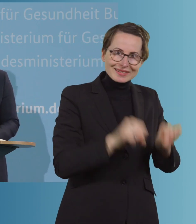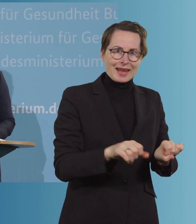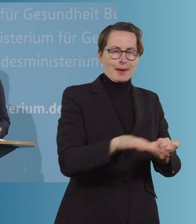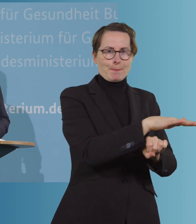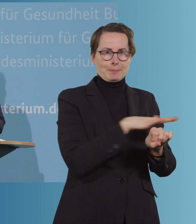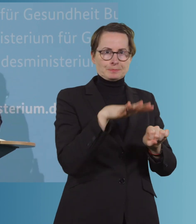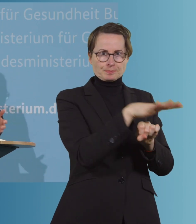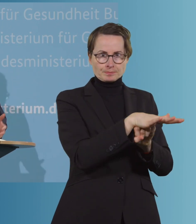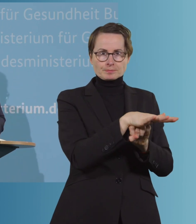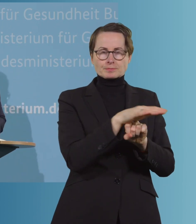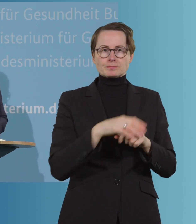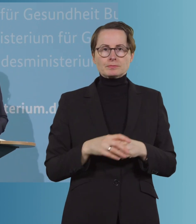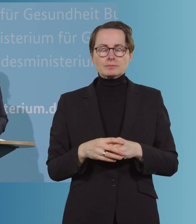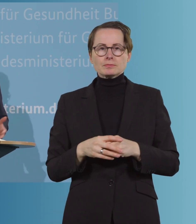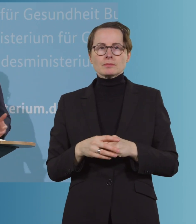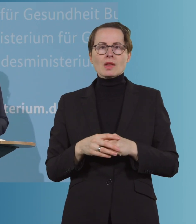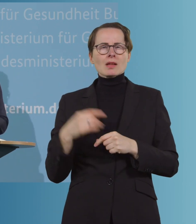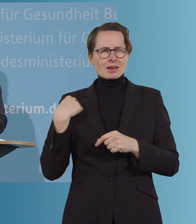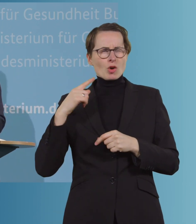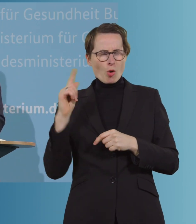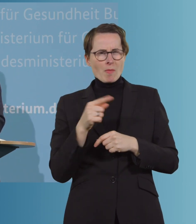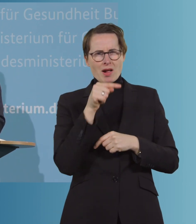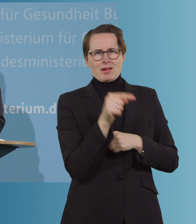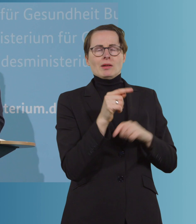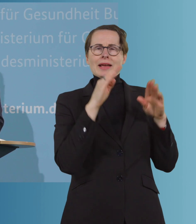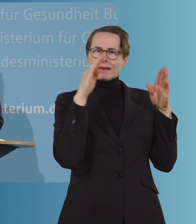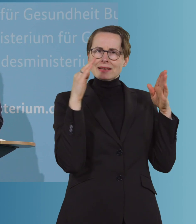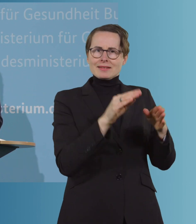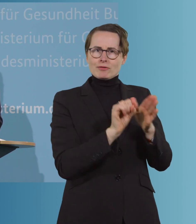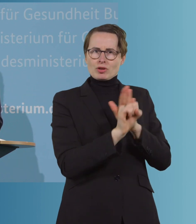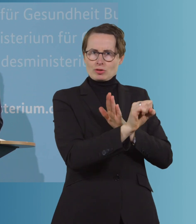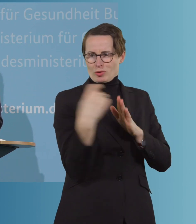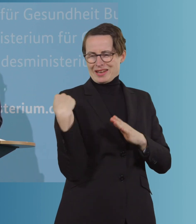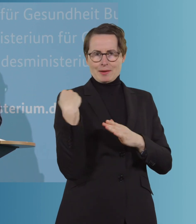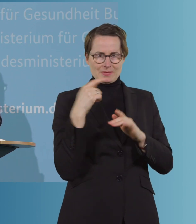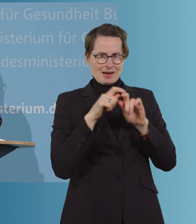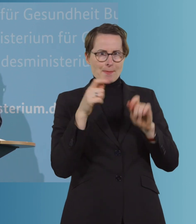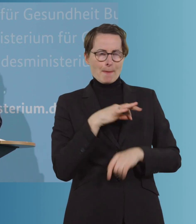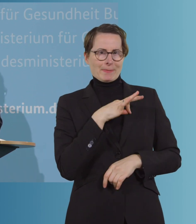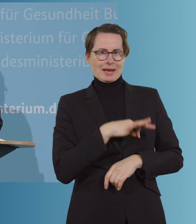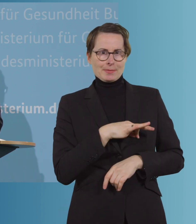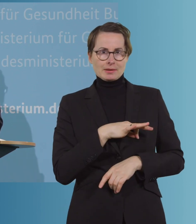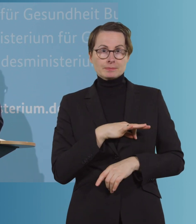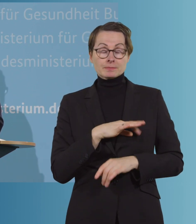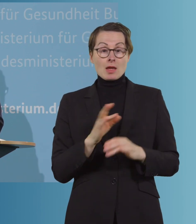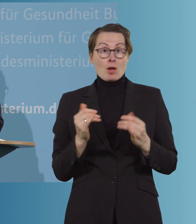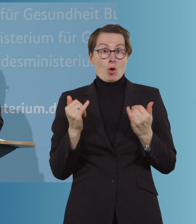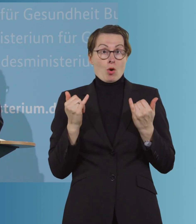Und ich will nur auch noch mal was zu den Intensivstationen sagen, weil ich gerade die Prämien ansprach. Wir haben Stand heute, obwohl wir